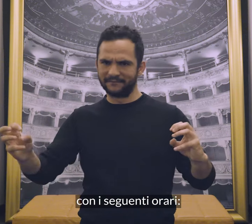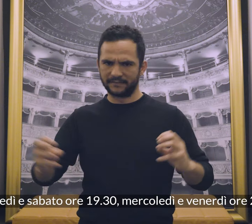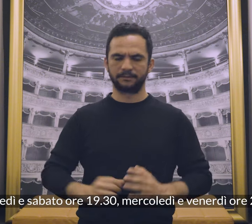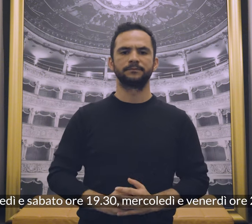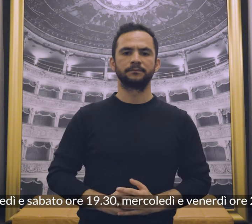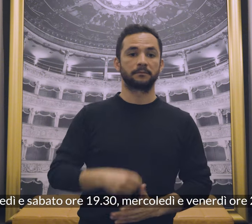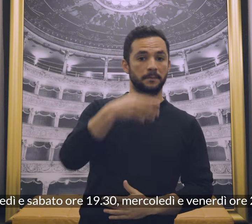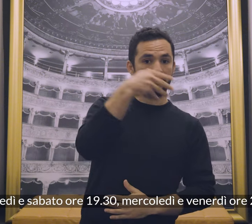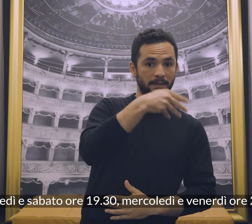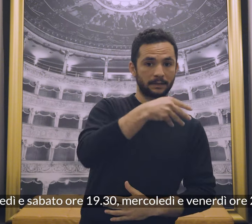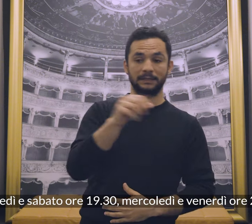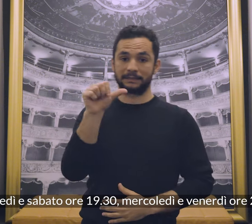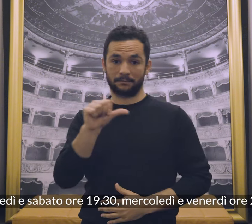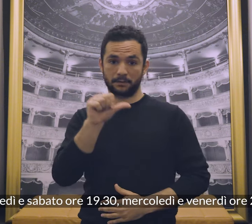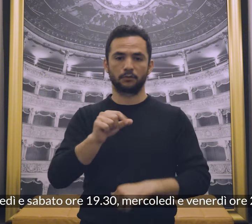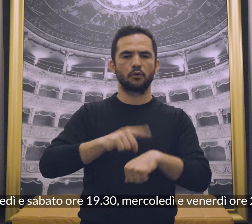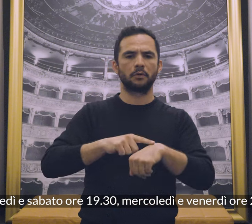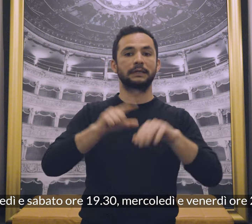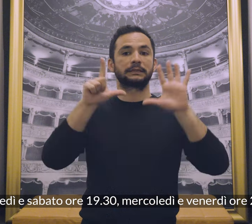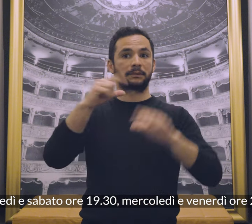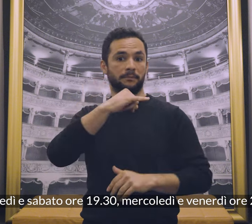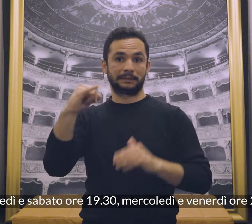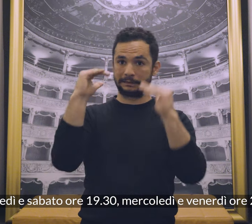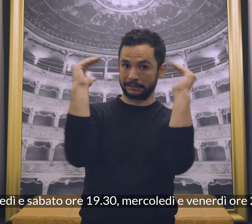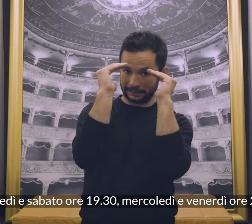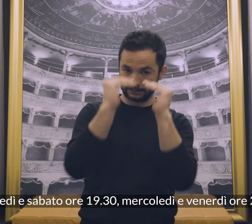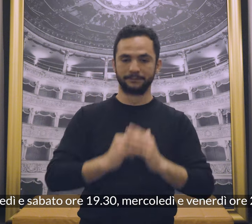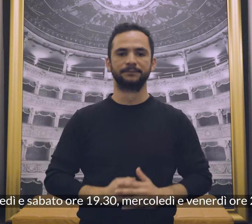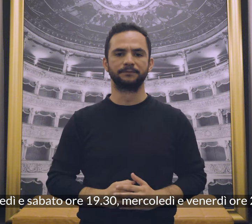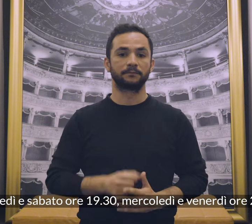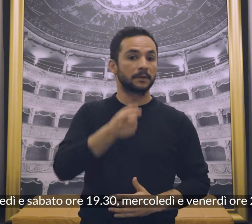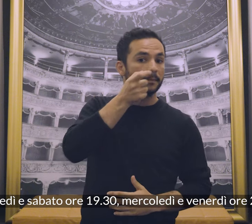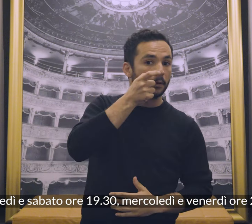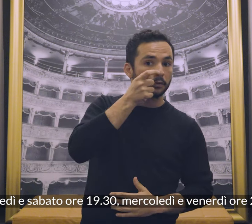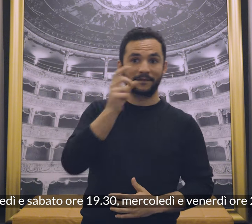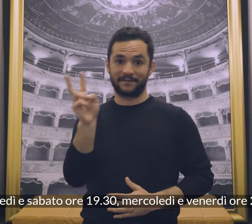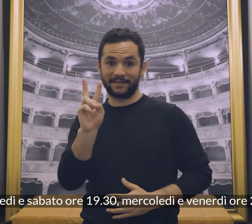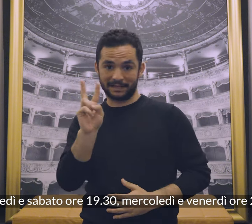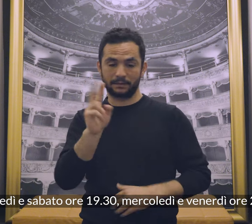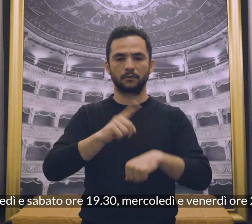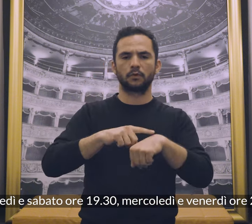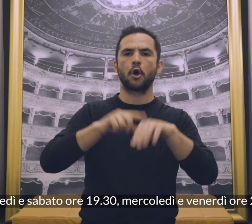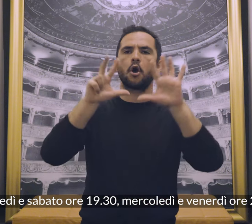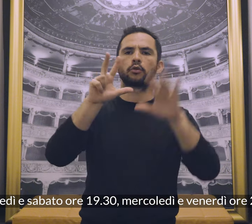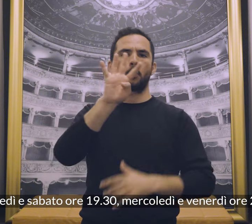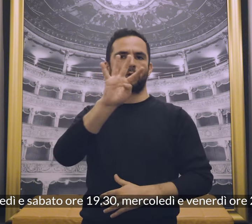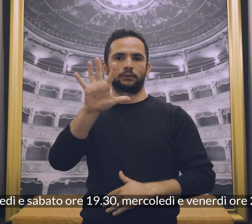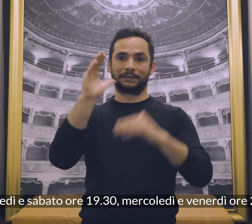martedì e sabato ore 19.30, mercoledì e venerdì ore 20.45,